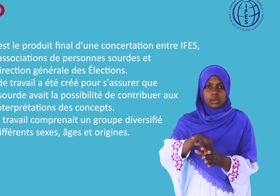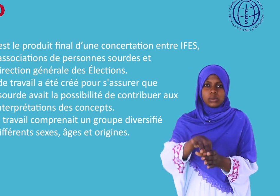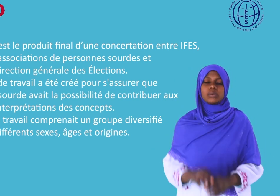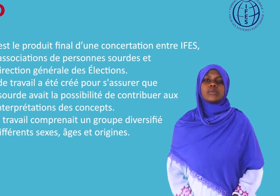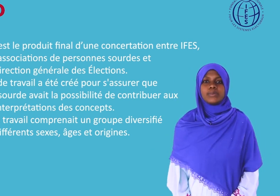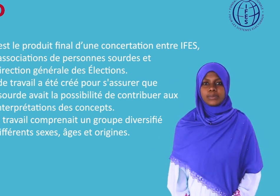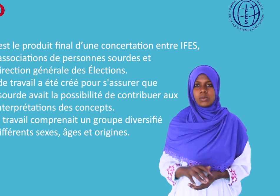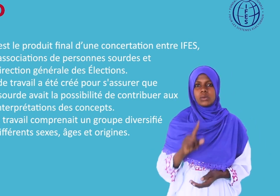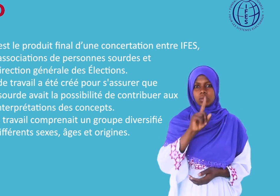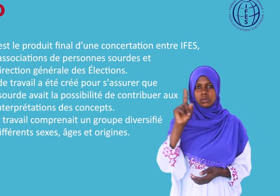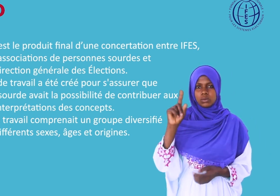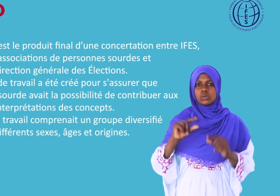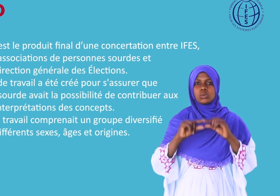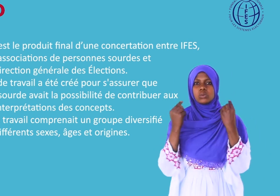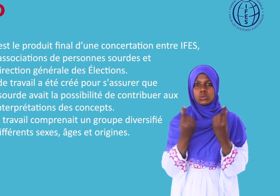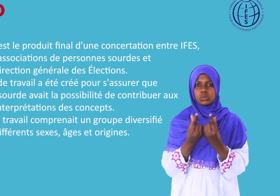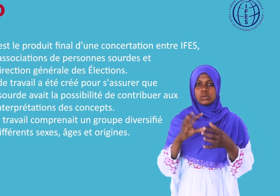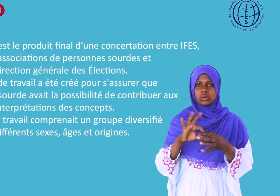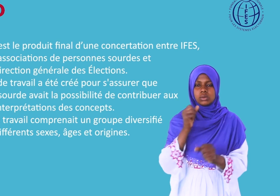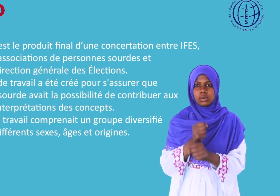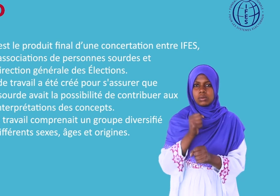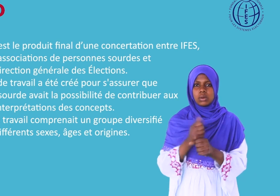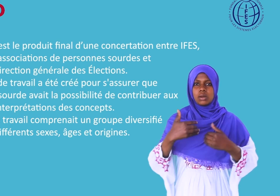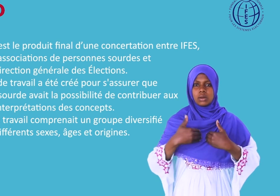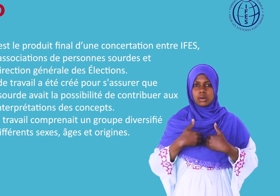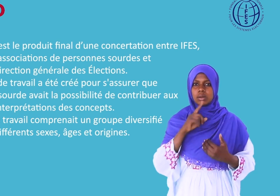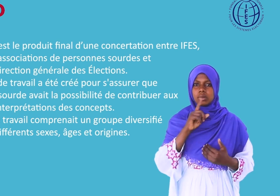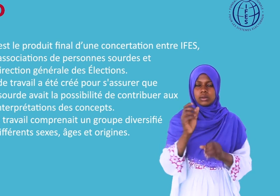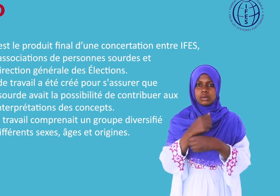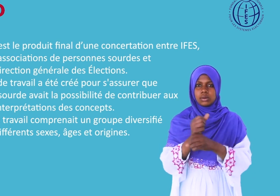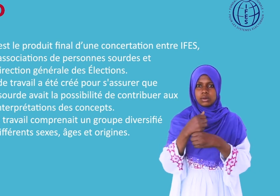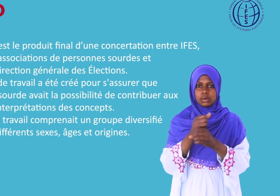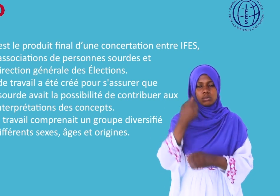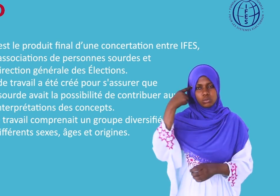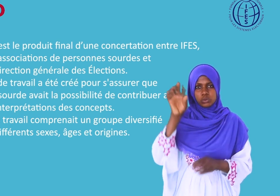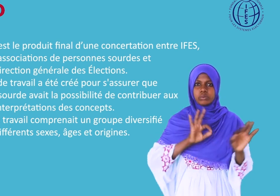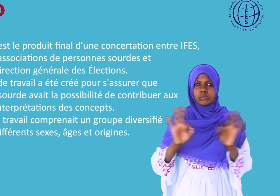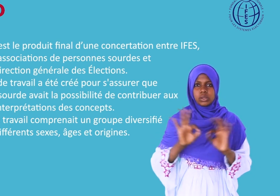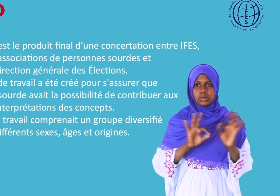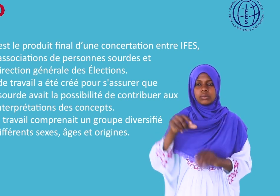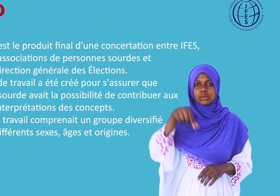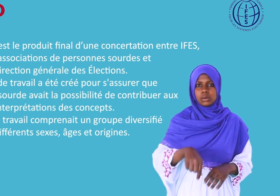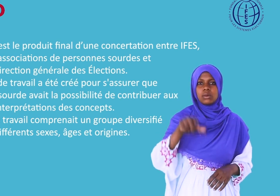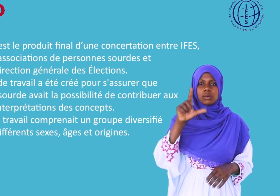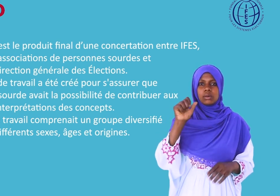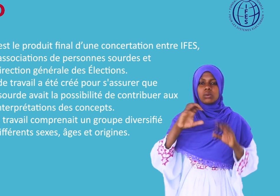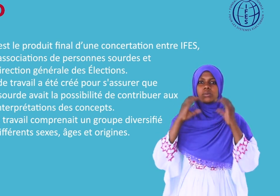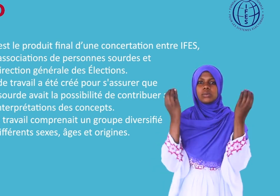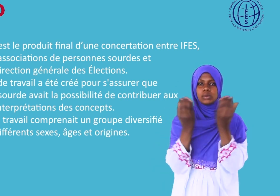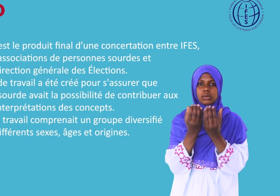Un groupe de travail a été créé pour s'assurer que la communauté sourde avait la possibilité de contribuer aux interprétations des